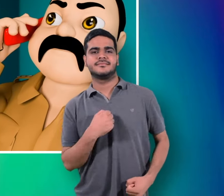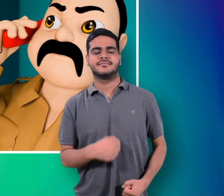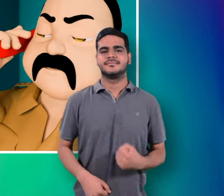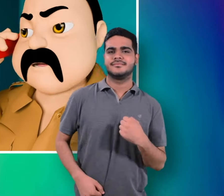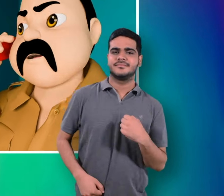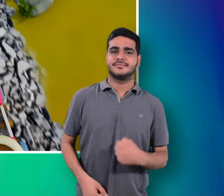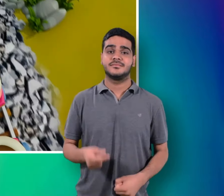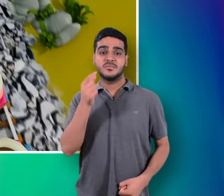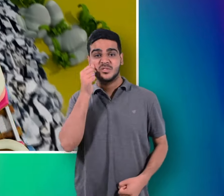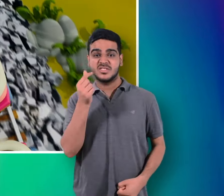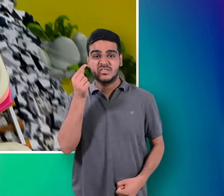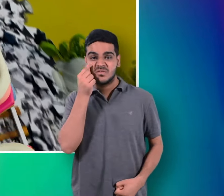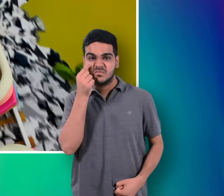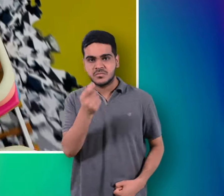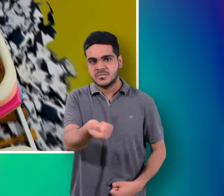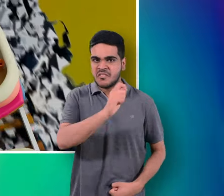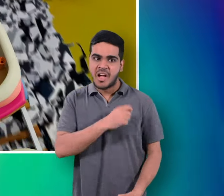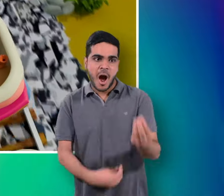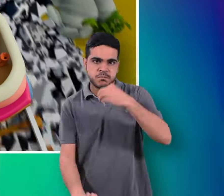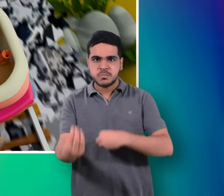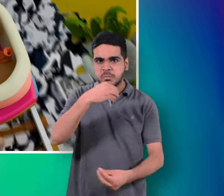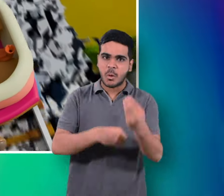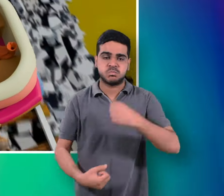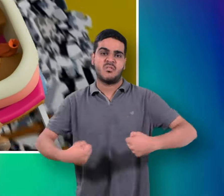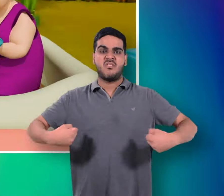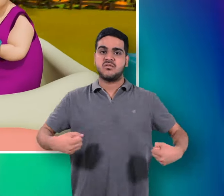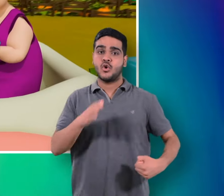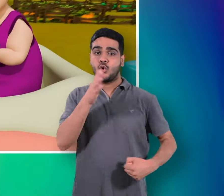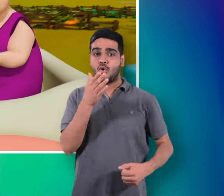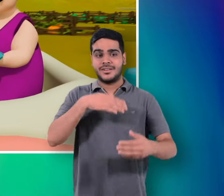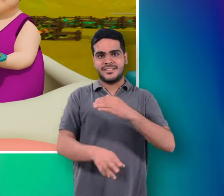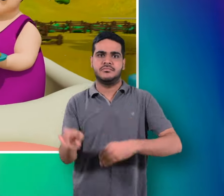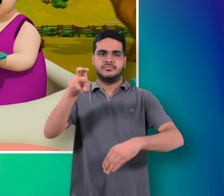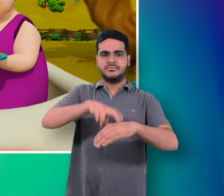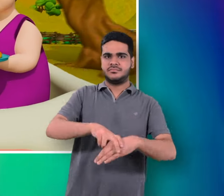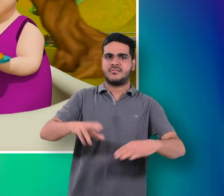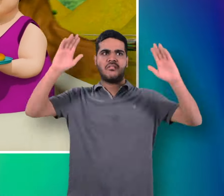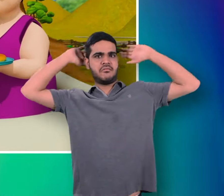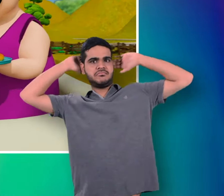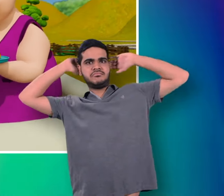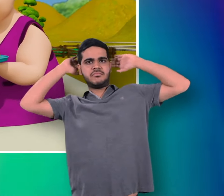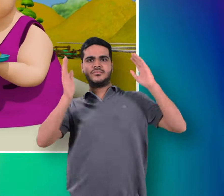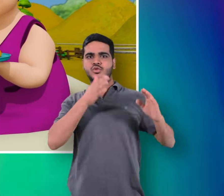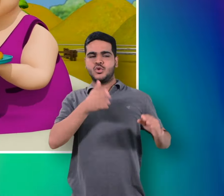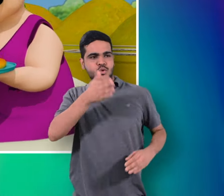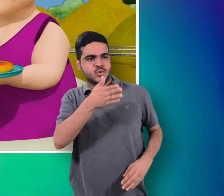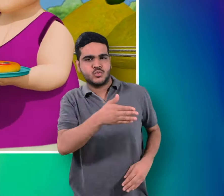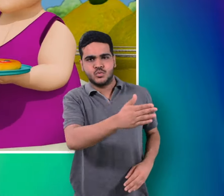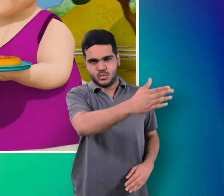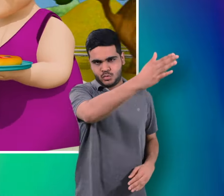खाके पीके मोटे होके चोर बैठे रेल में चोरो वाला डिपा